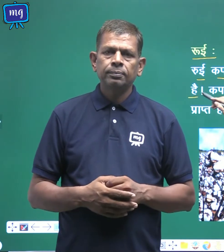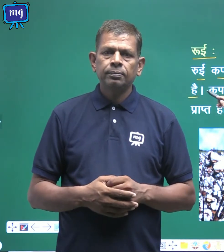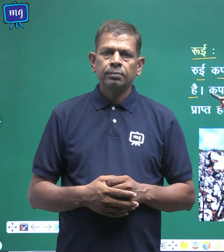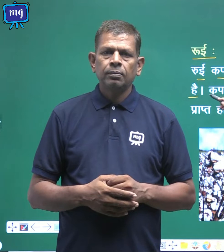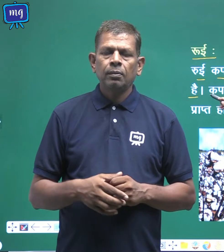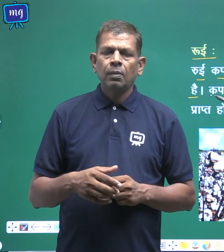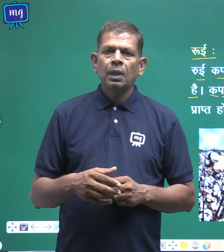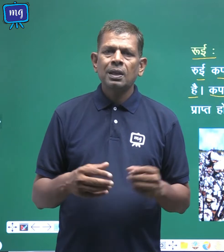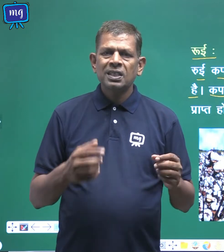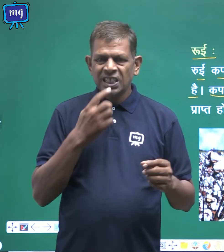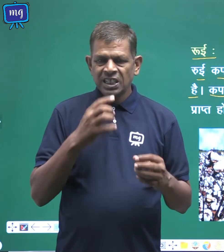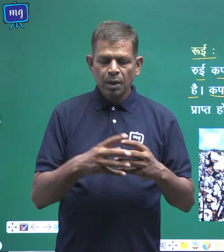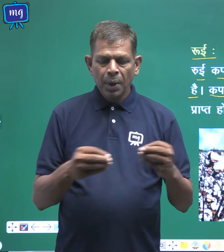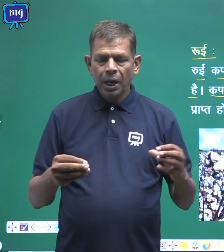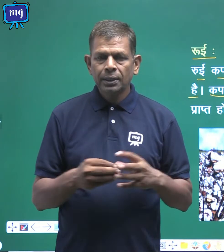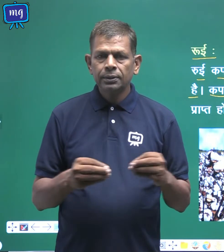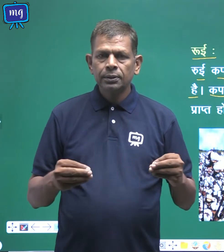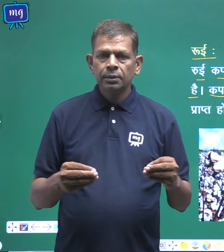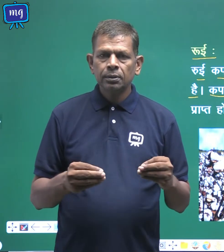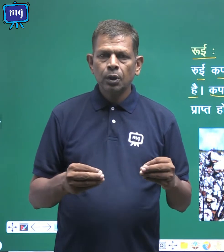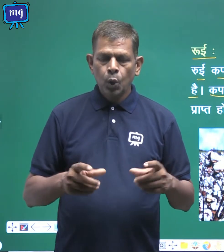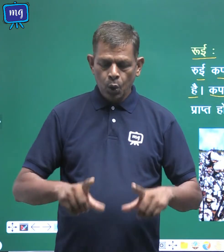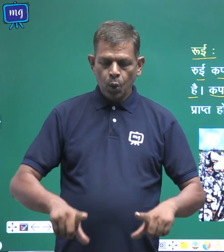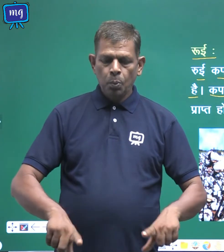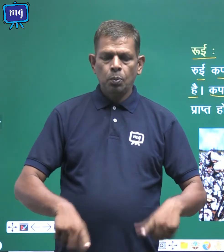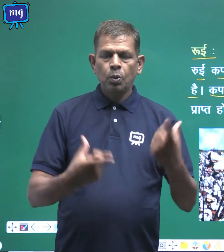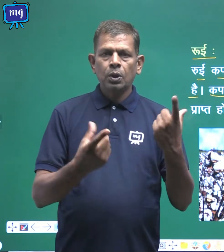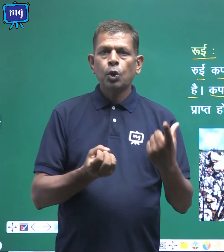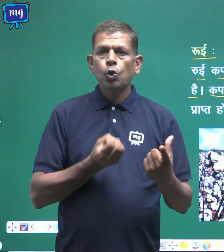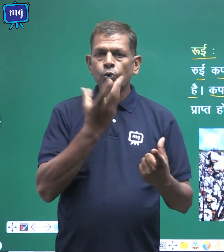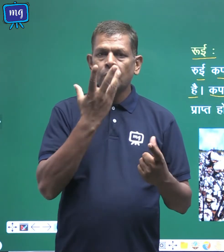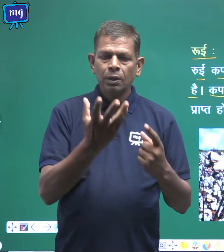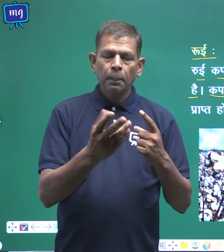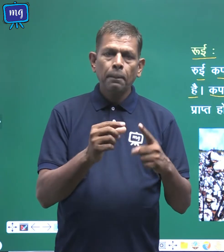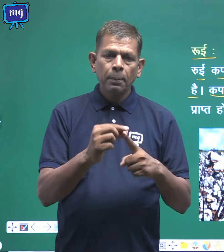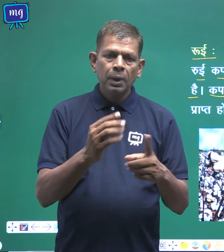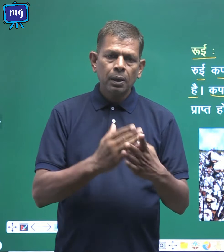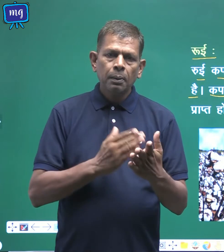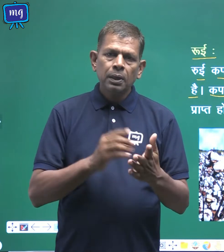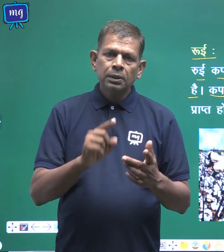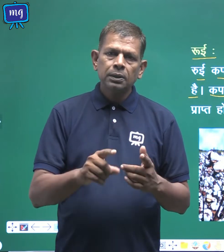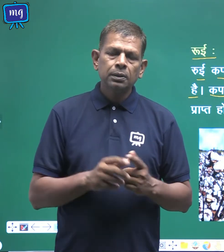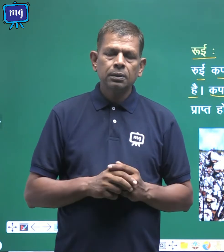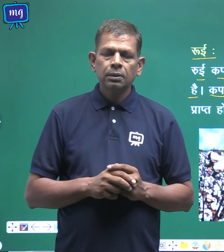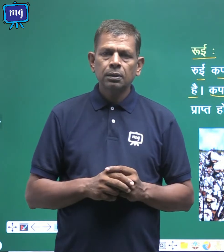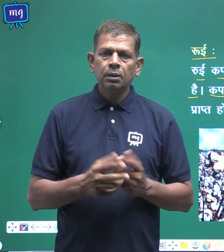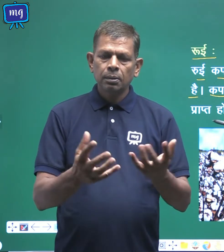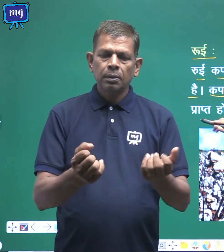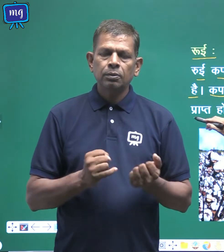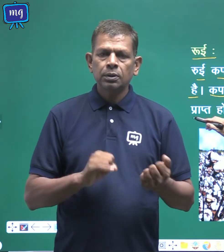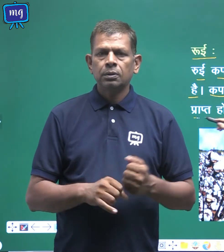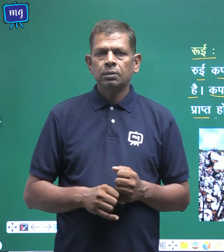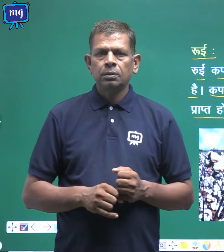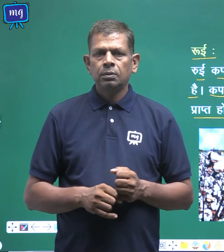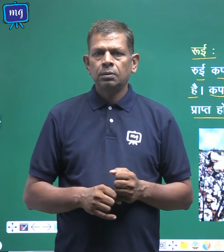कपास पोधे के फल भाग से प्राप्त होती